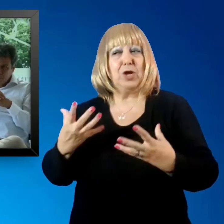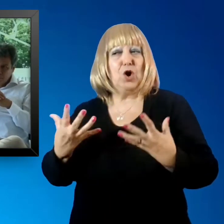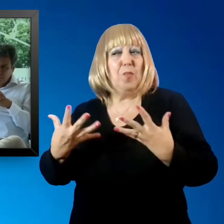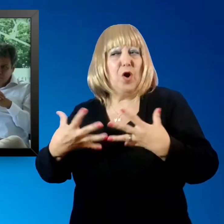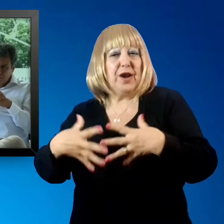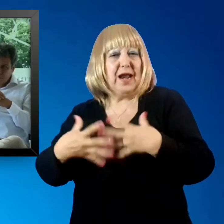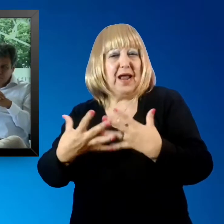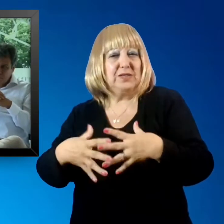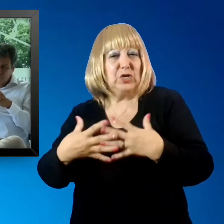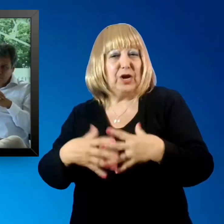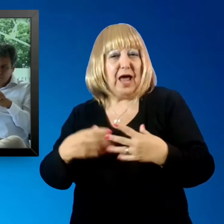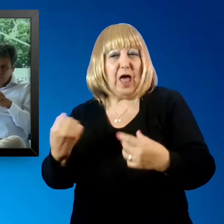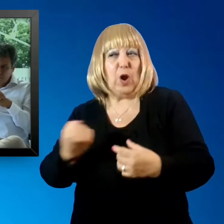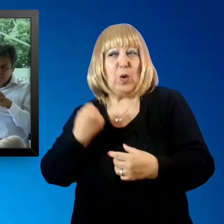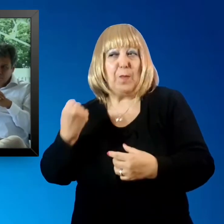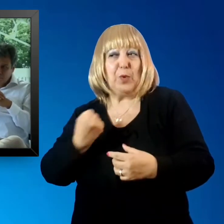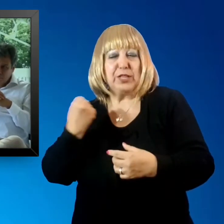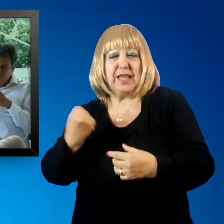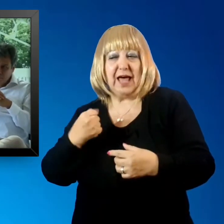coyuntura y lo perenne.